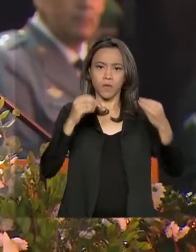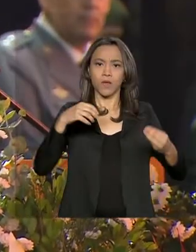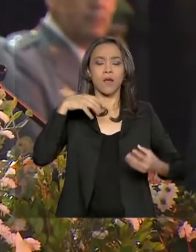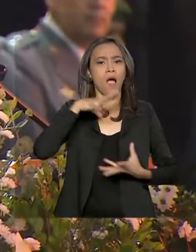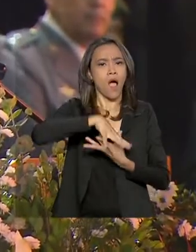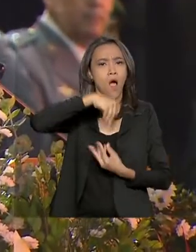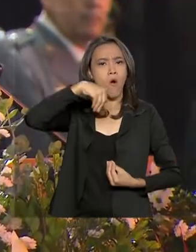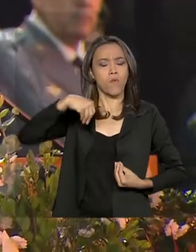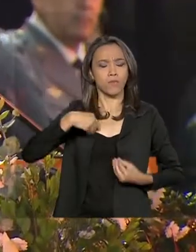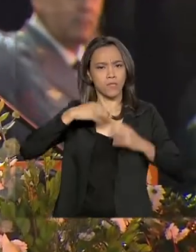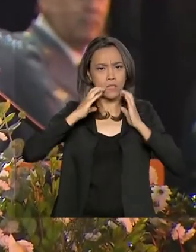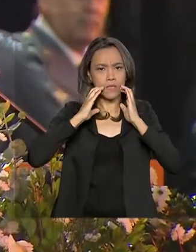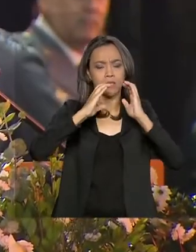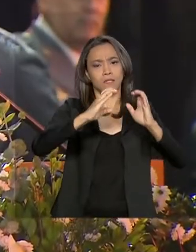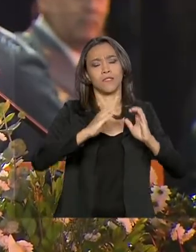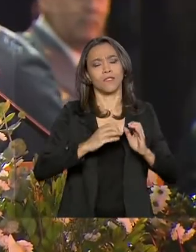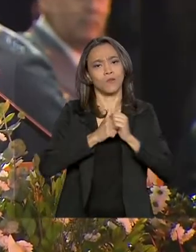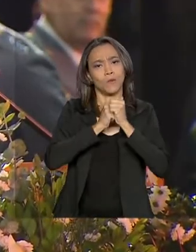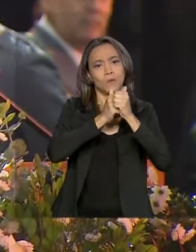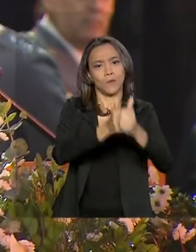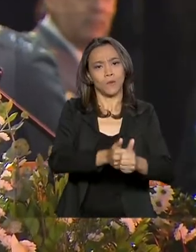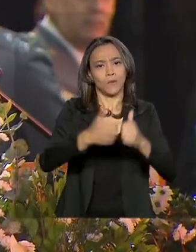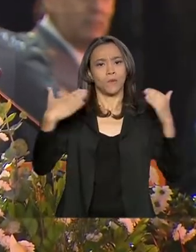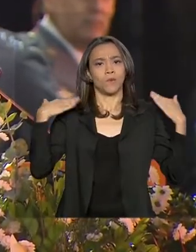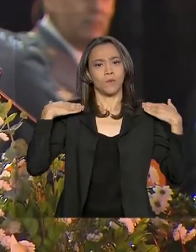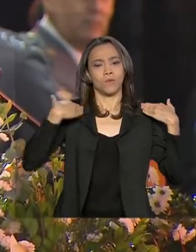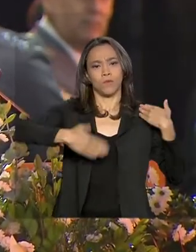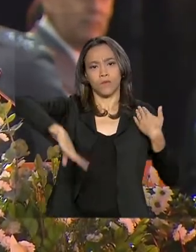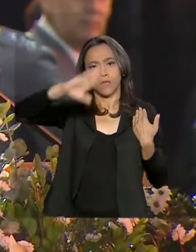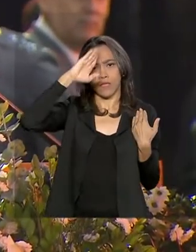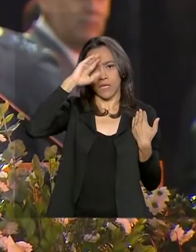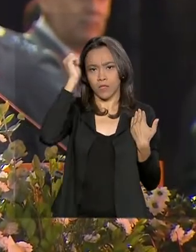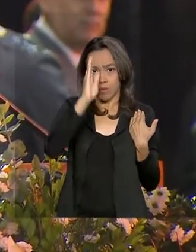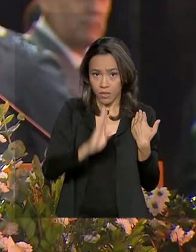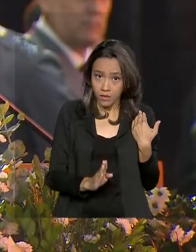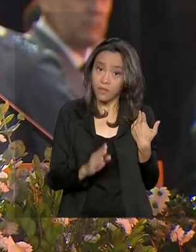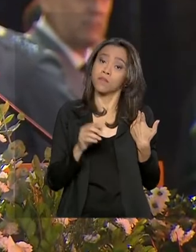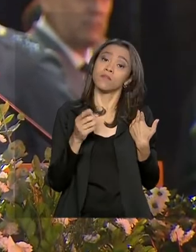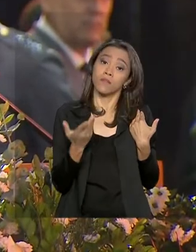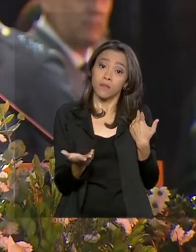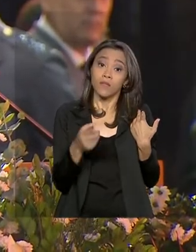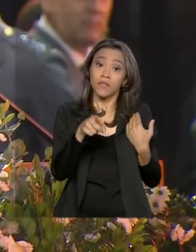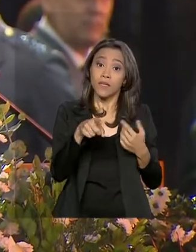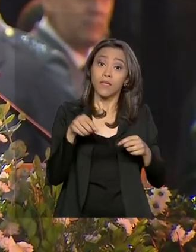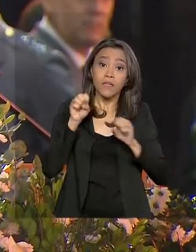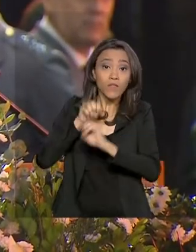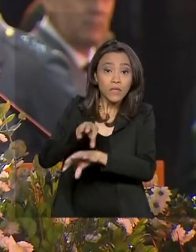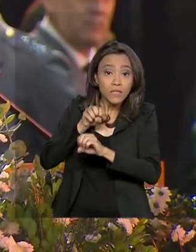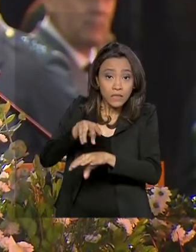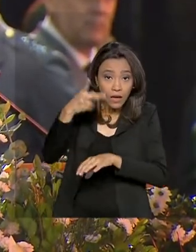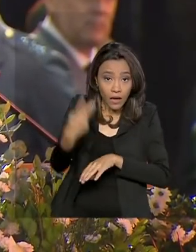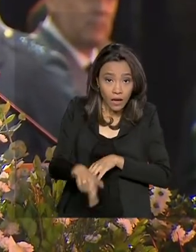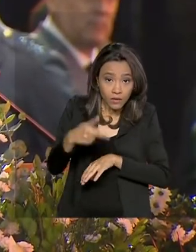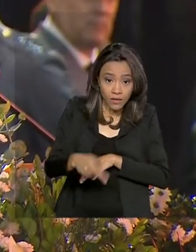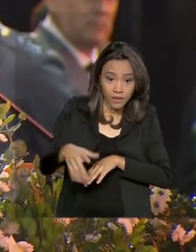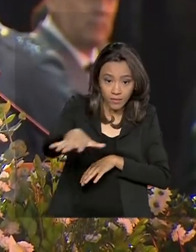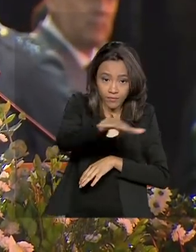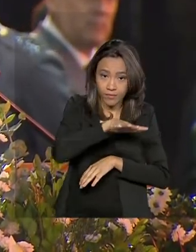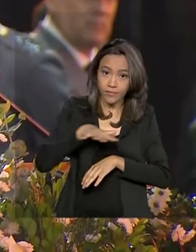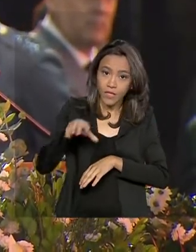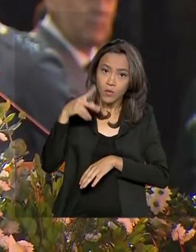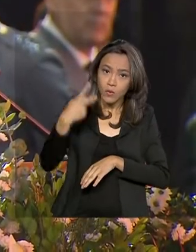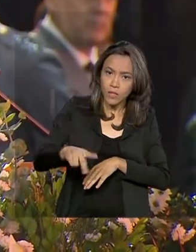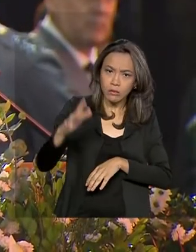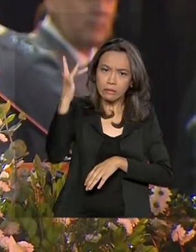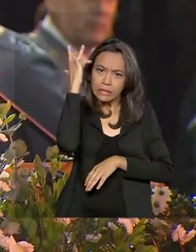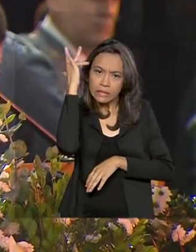de valores do exército brasileiro, com a tenacidade e a resiliência que a formação militar e acadêmica do IME vos imprimiu. A partir dos vossos